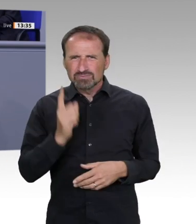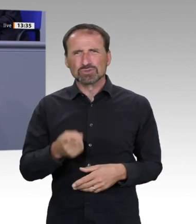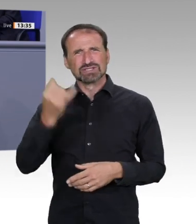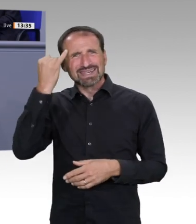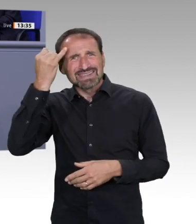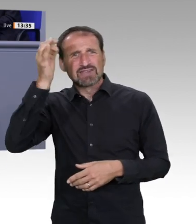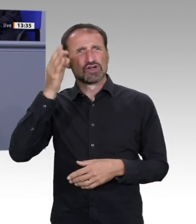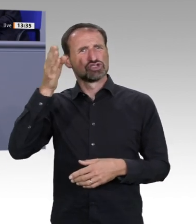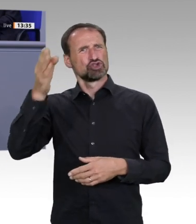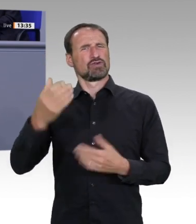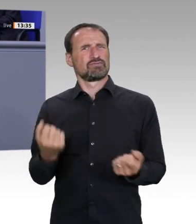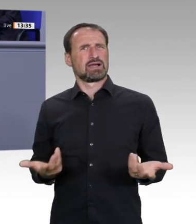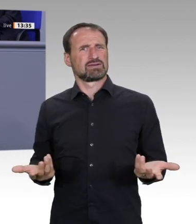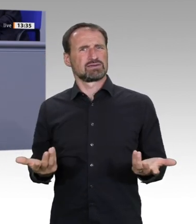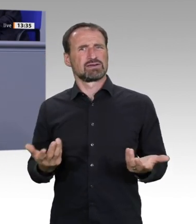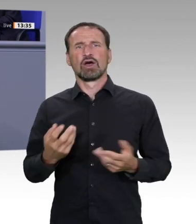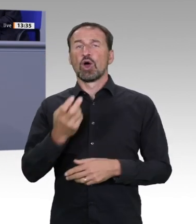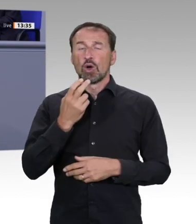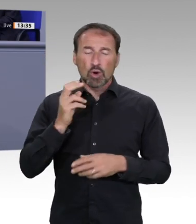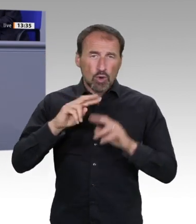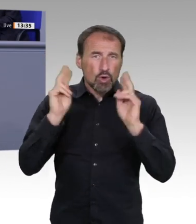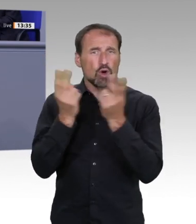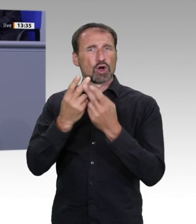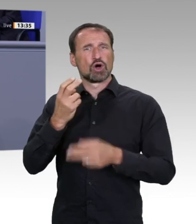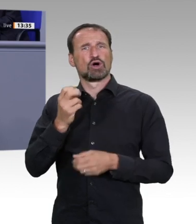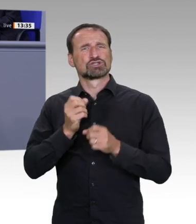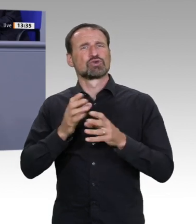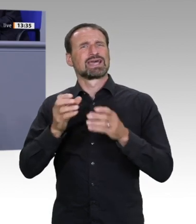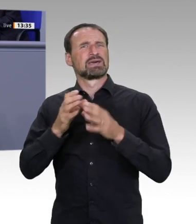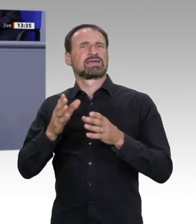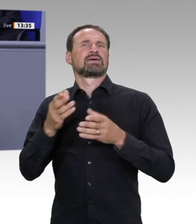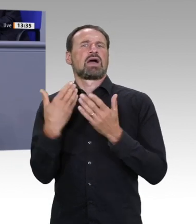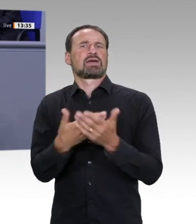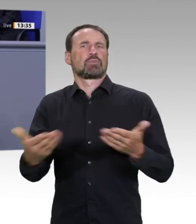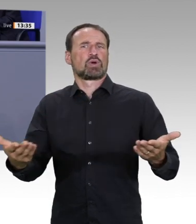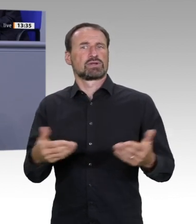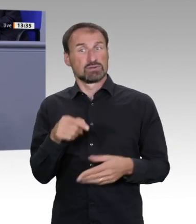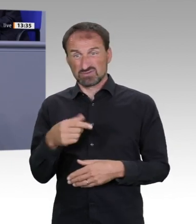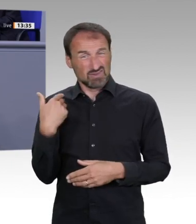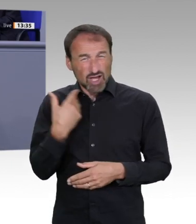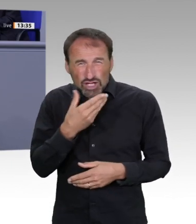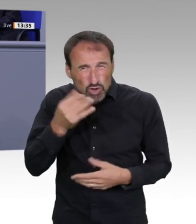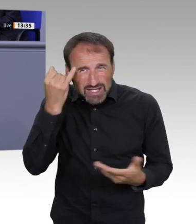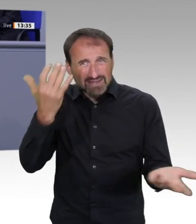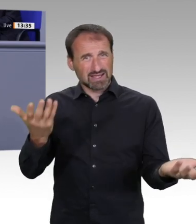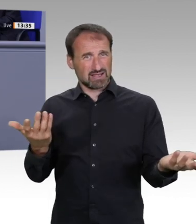Auf unserem Weg in eine nachhaltige Zukunftsgestaltung orientieren wir uns an den 17 Nachhaltigkeitszielen.